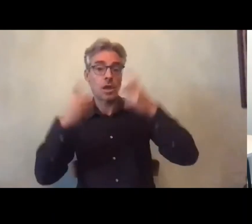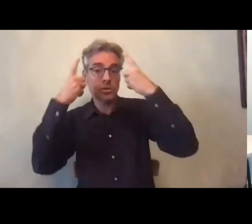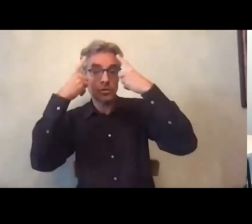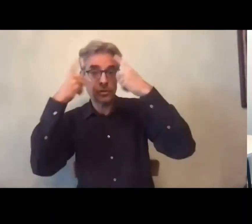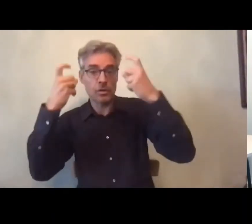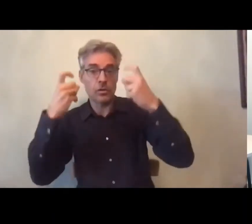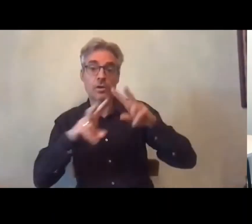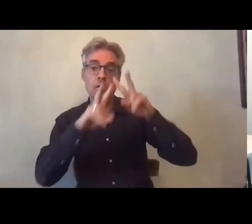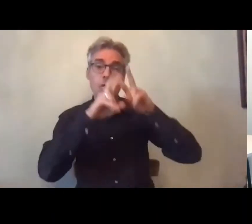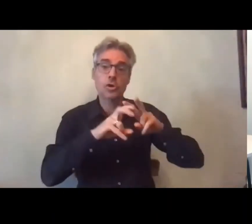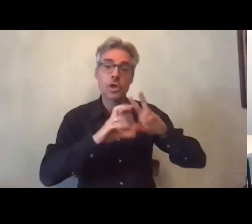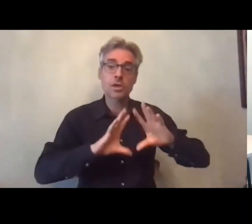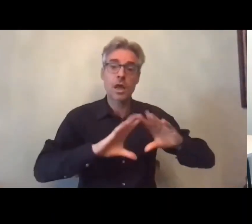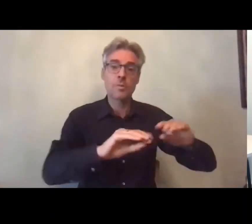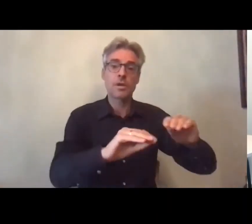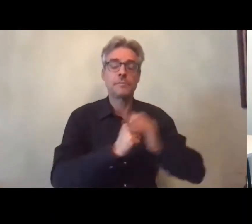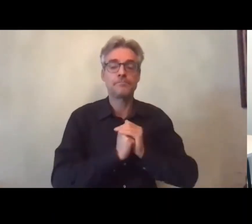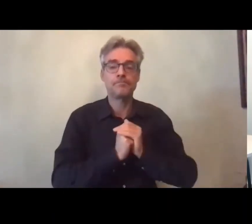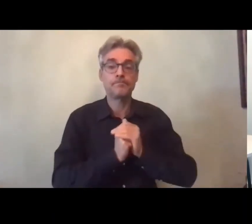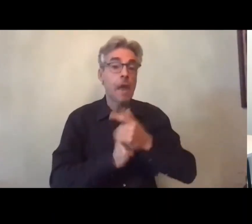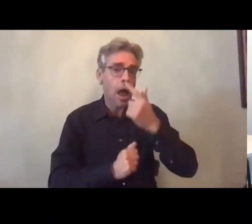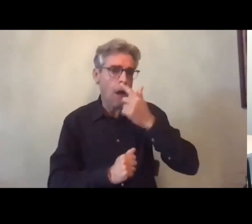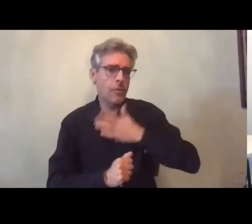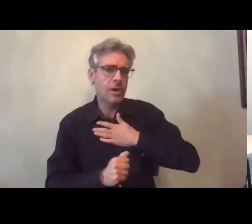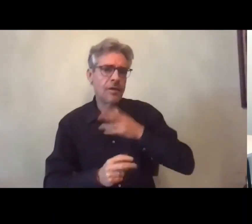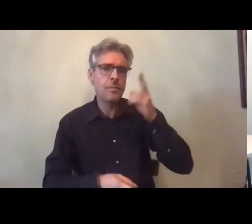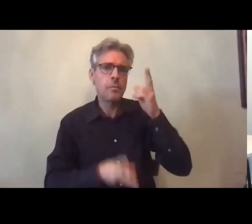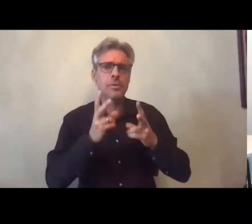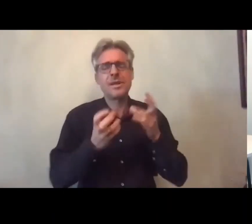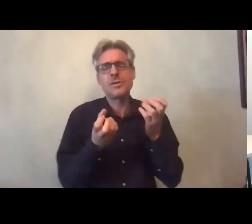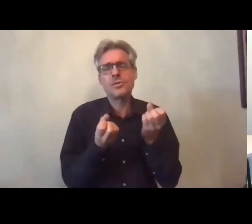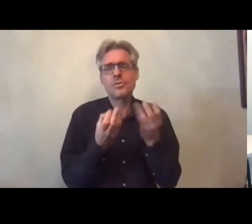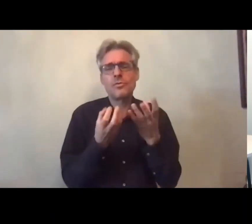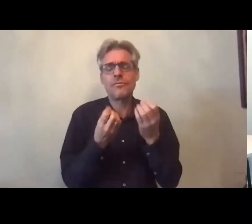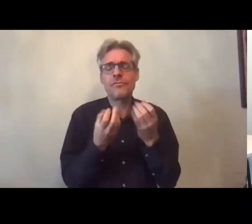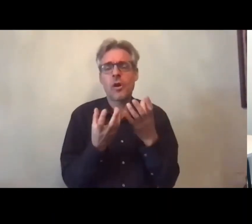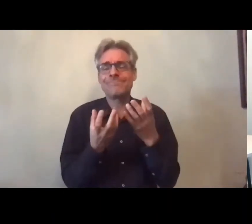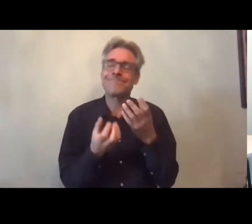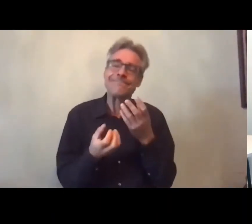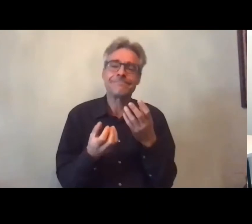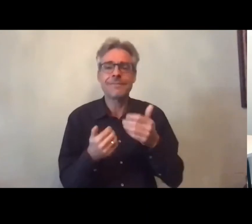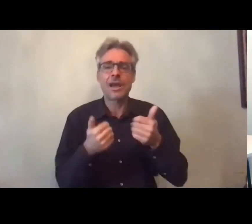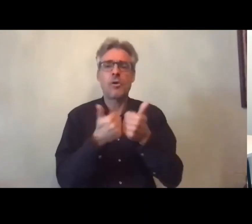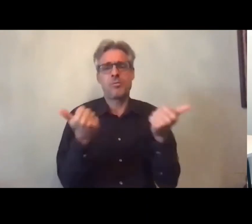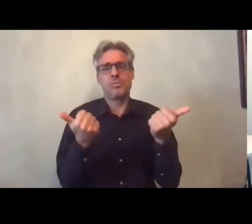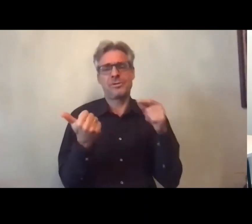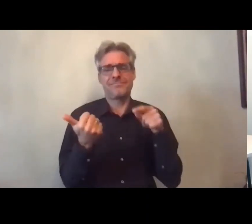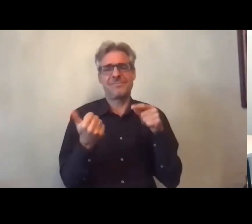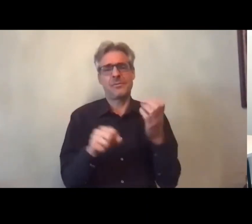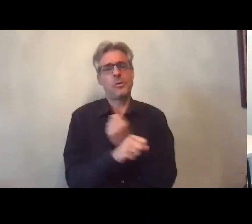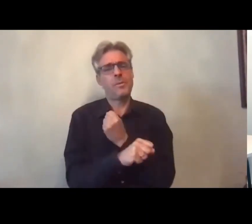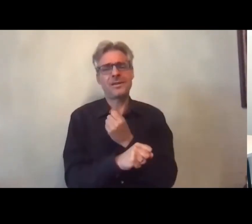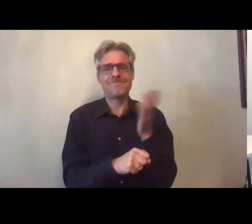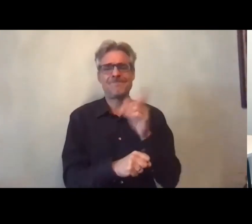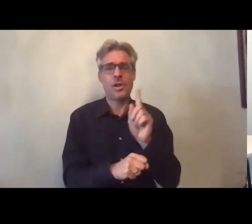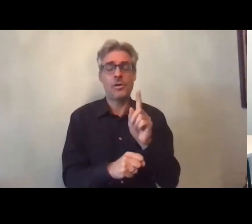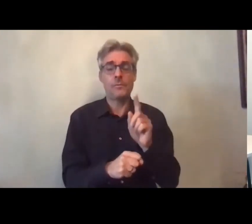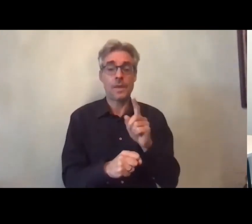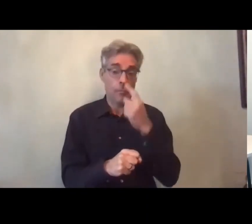et recherche appliquée je pense qu'on a peut-être un peu trop tendance à opposer recherche fondamentale et recherche appliquée